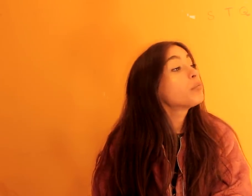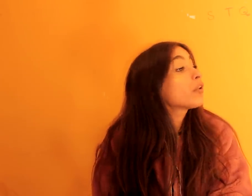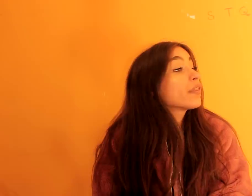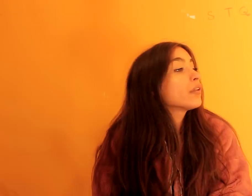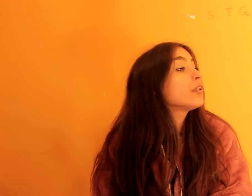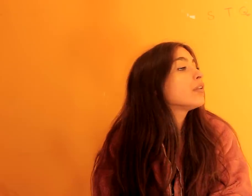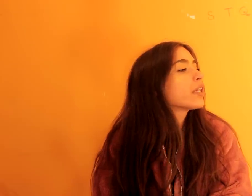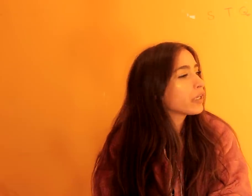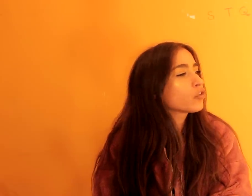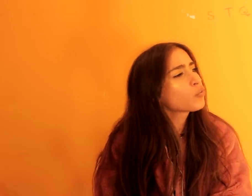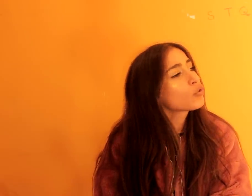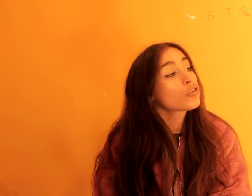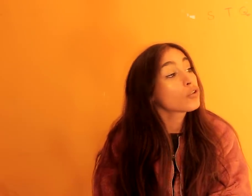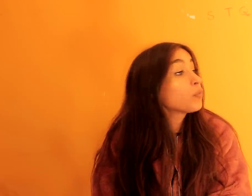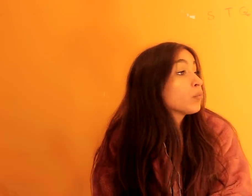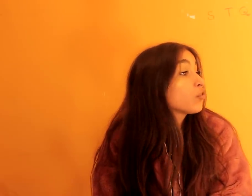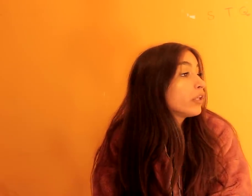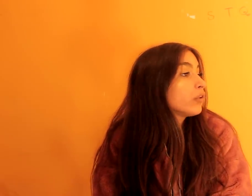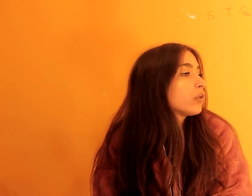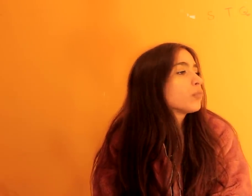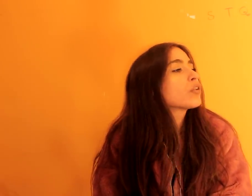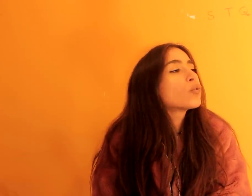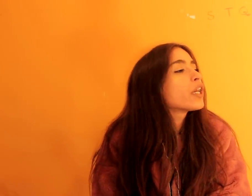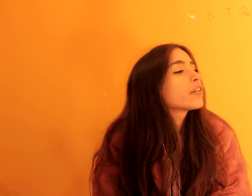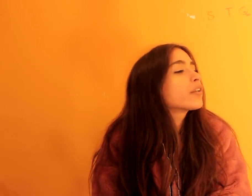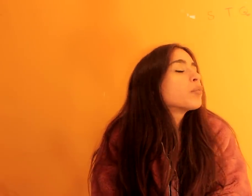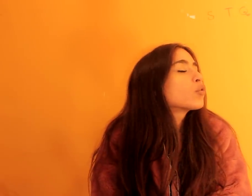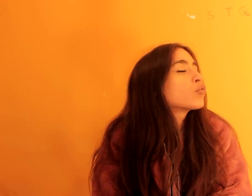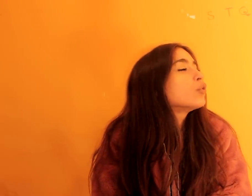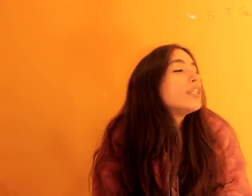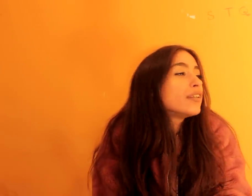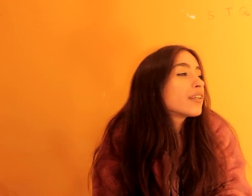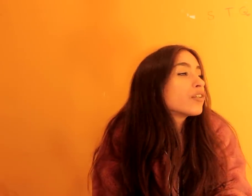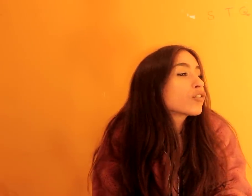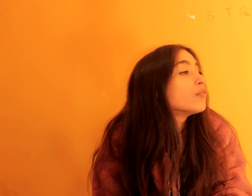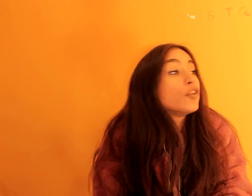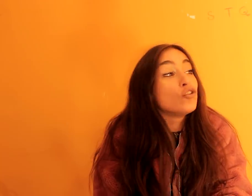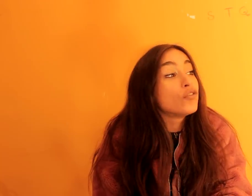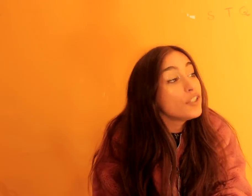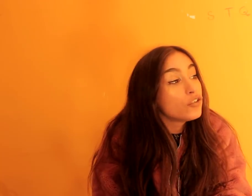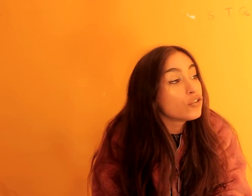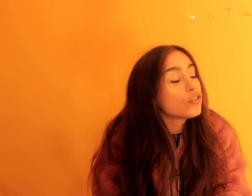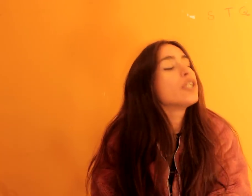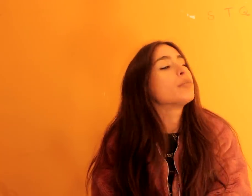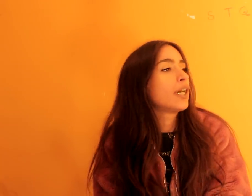pode indicar as pessoas que nós podemos seguir. Olha, começar o ano a seguir pessoas bonitas, com vídeos fixos, diga-me lá.